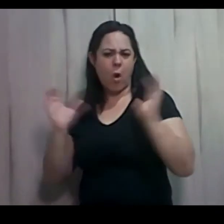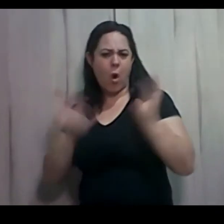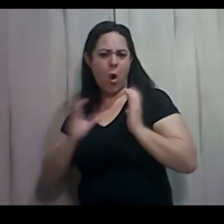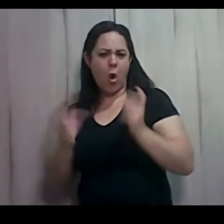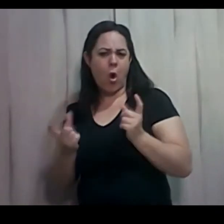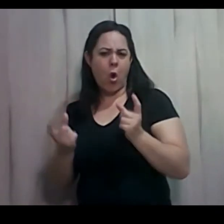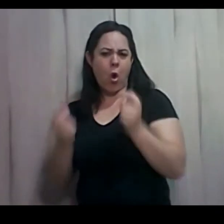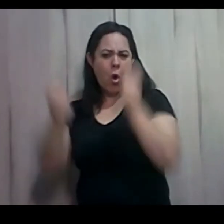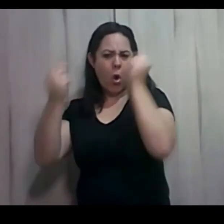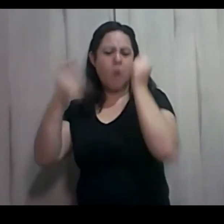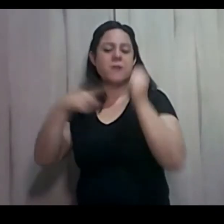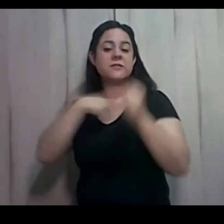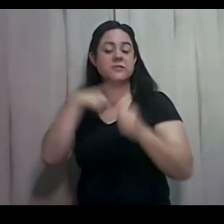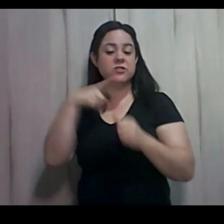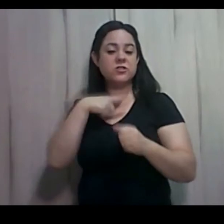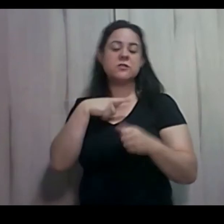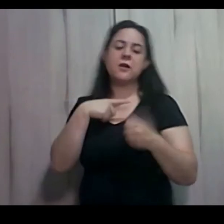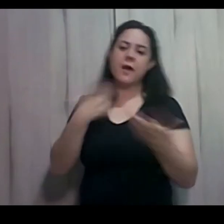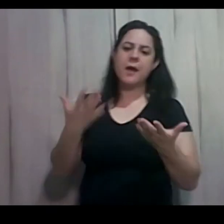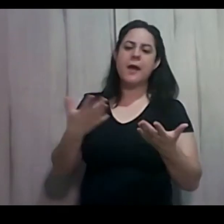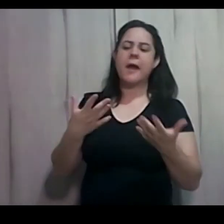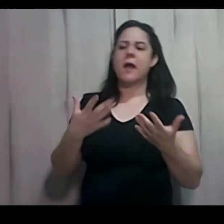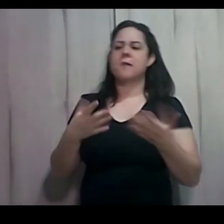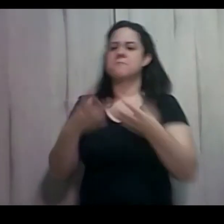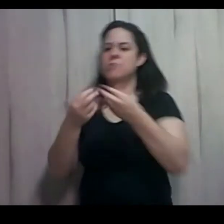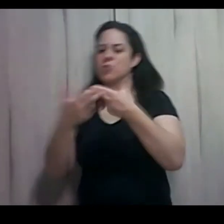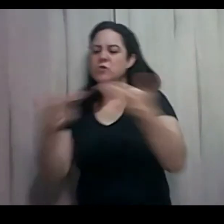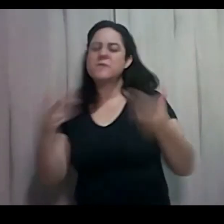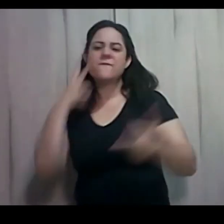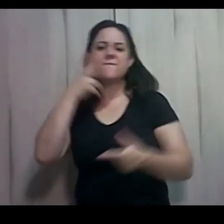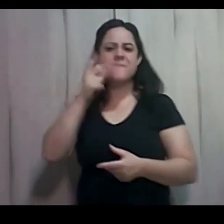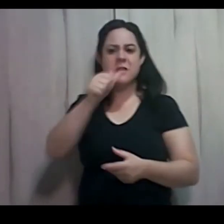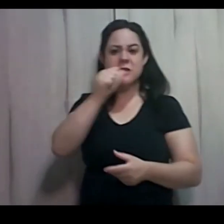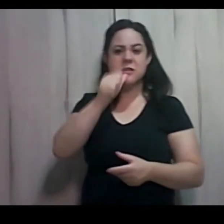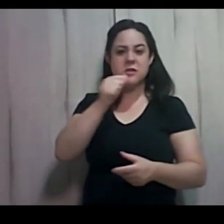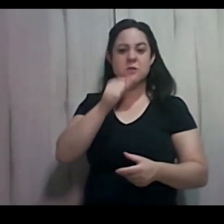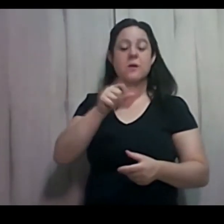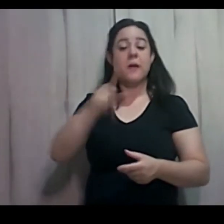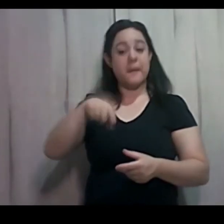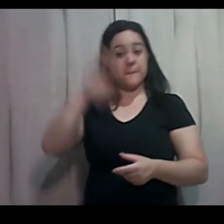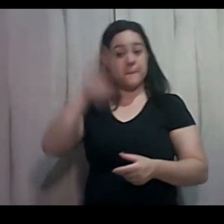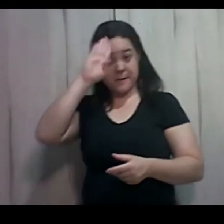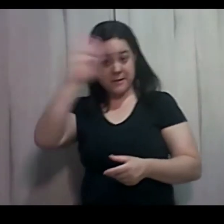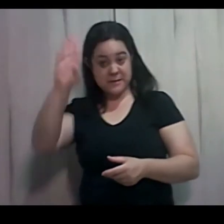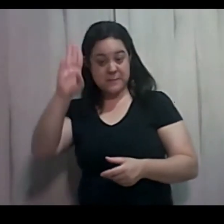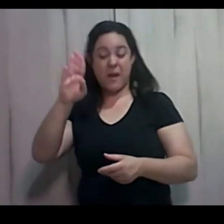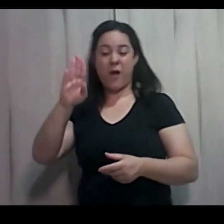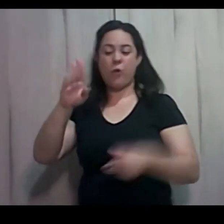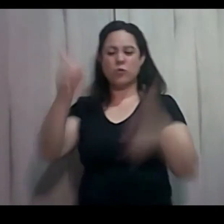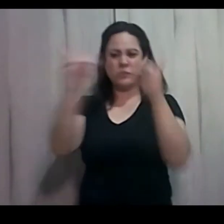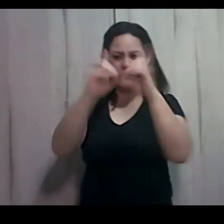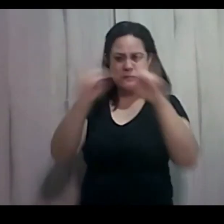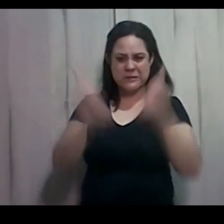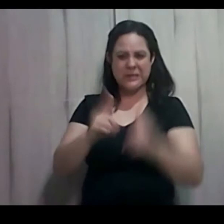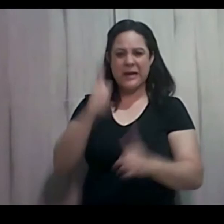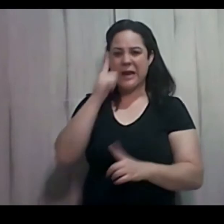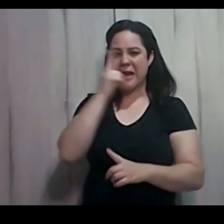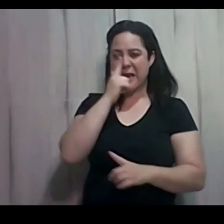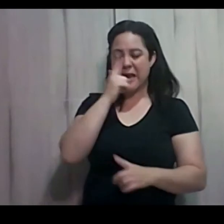grande produção de vinho. Inclusive a principal divindade grega de Filadélfia é Dionísio. Que